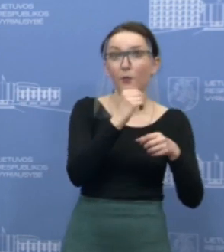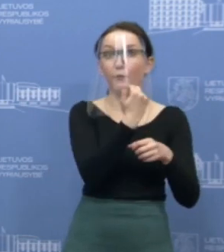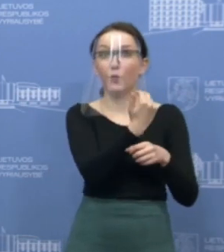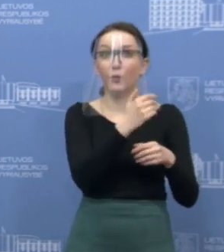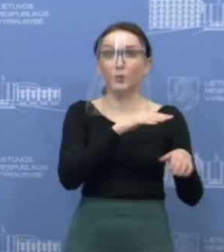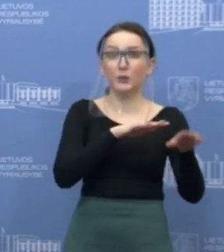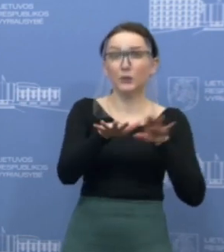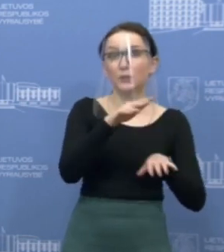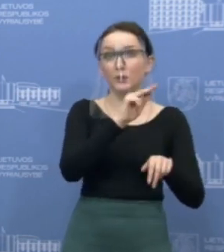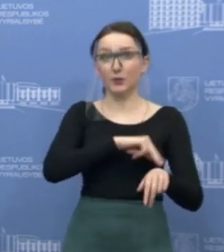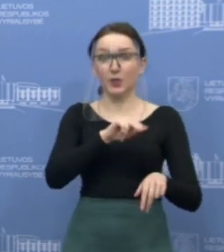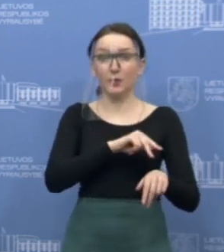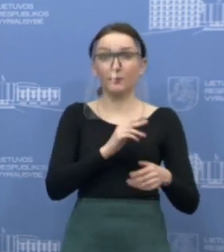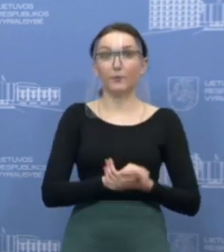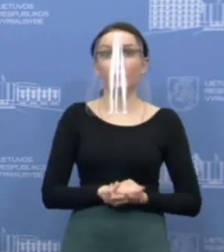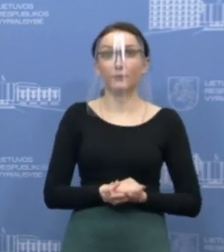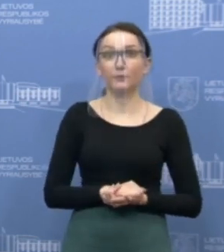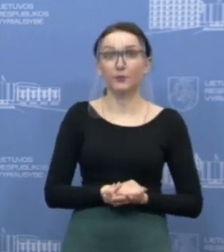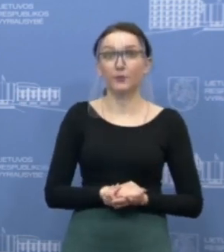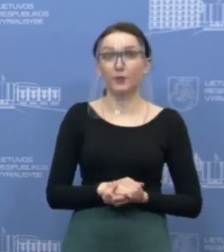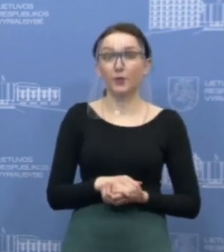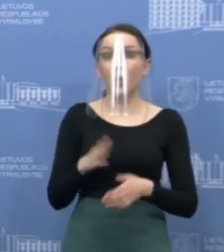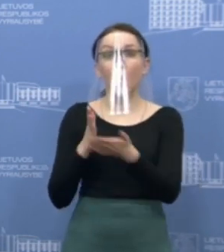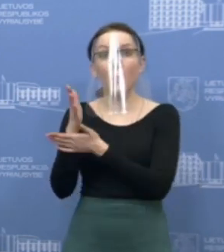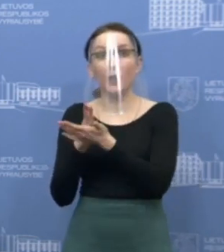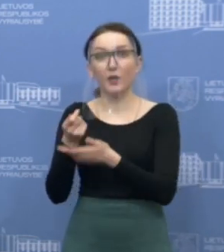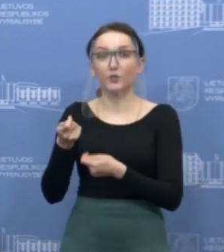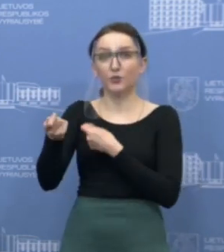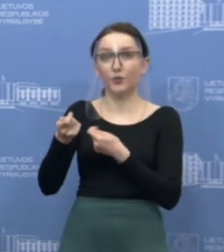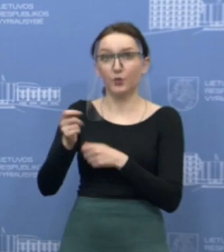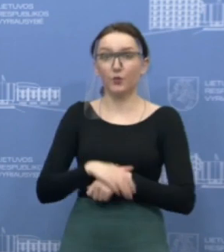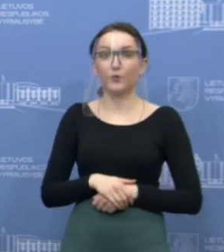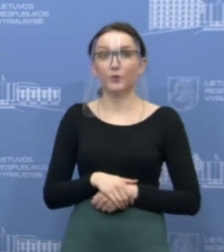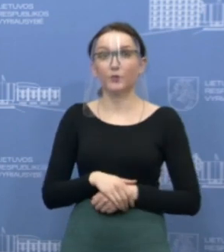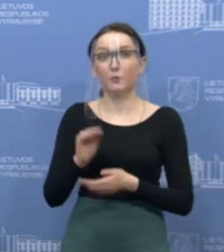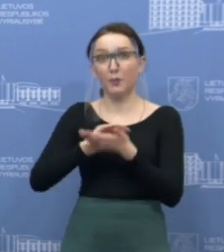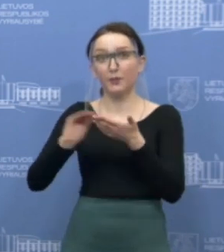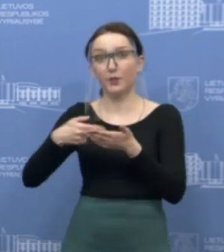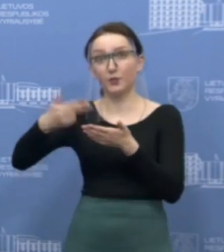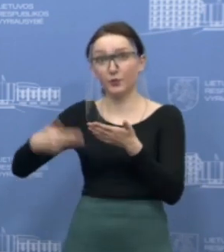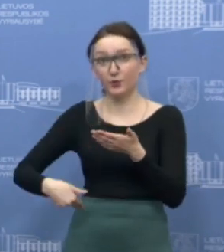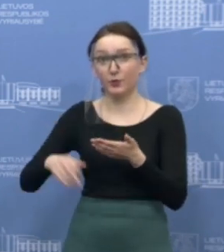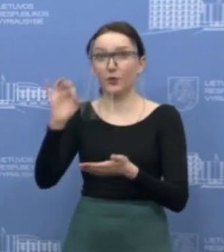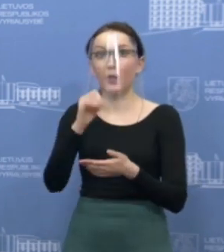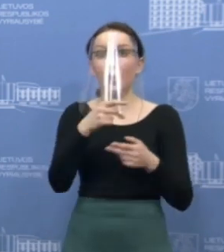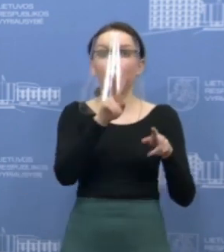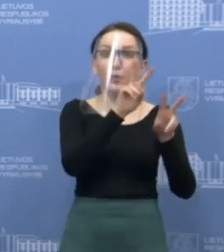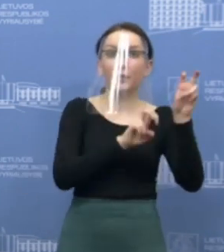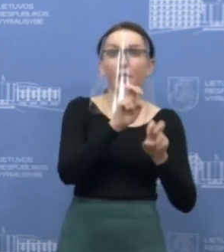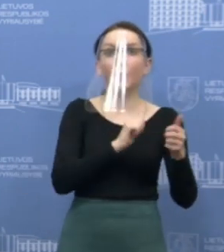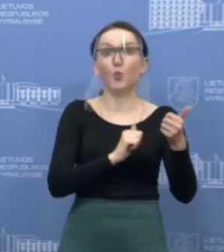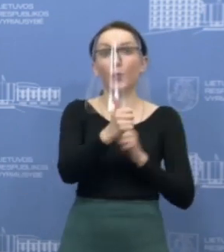atliekamų tyrimus rautus, tai operacijų vadovas pasirašė sprendimą dėl tyrimų